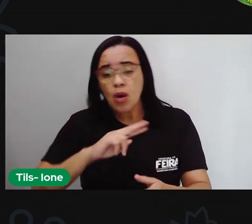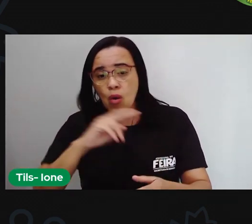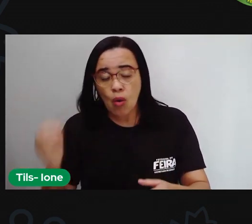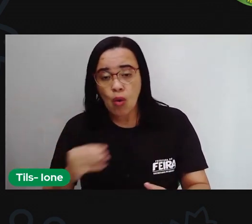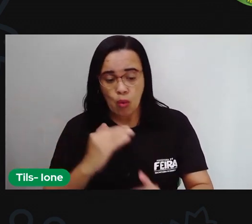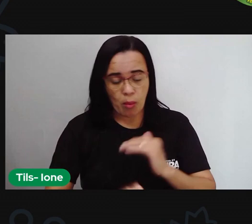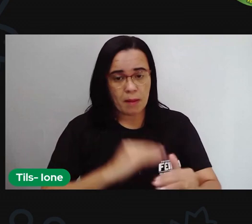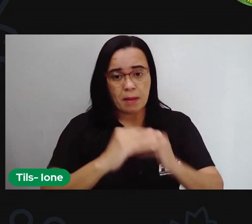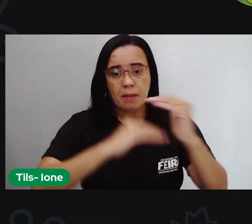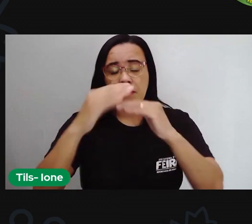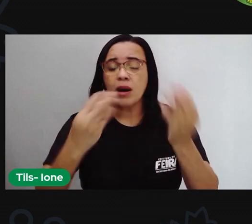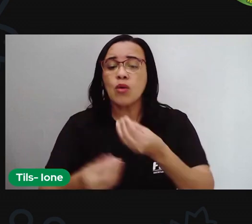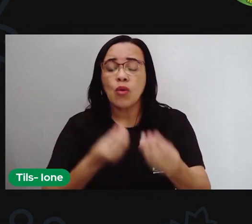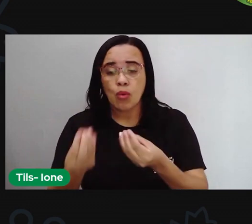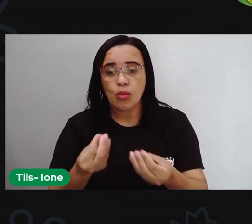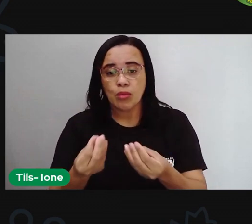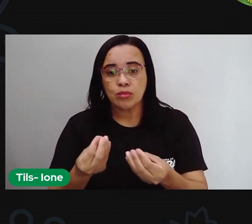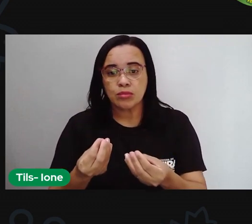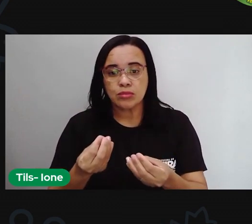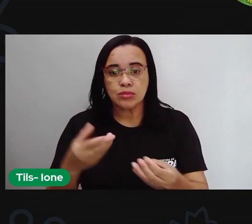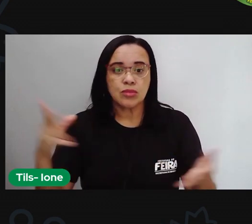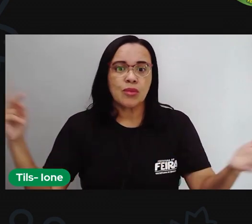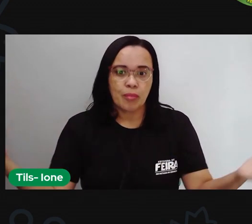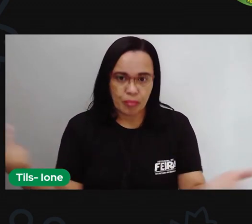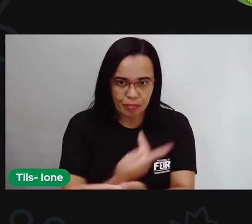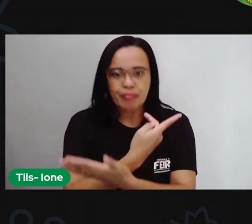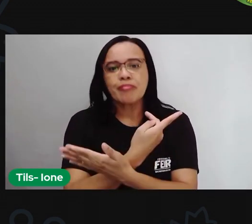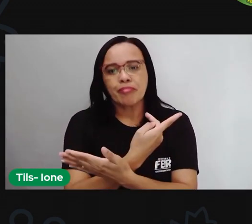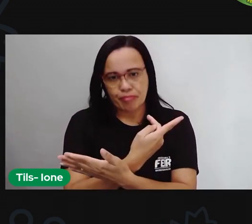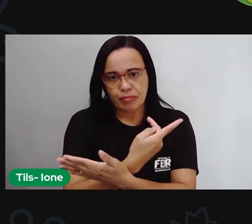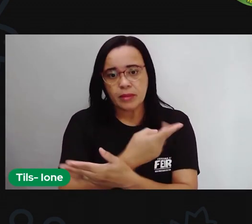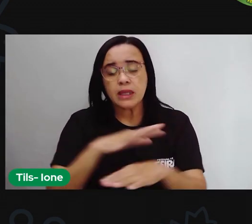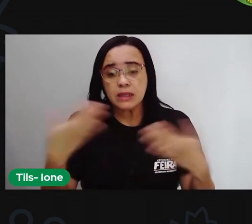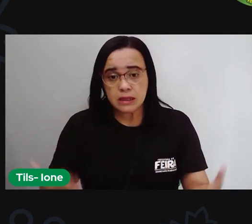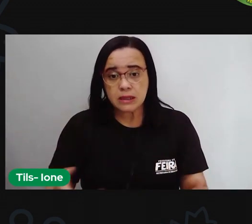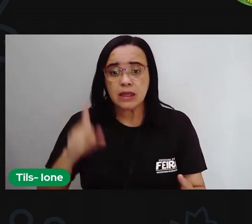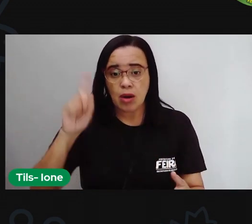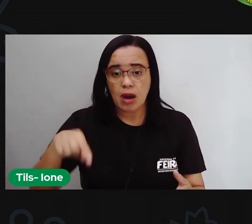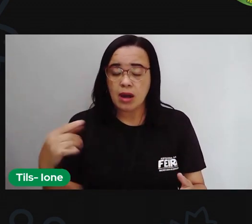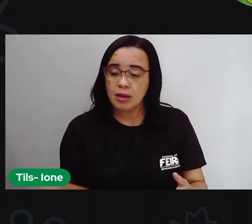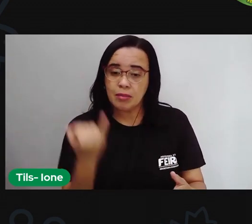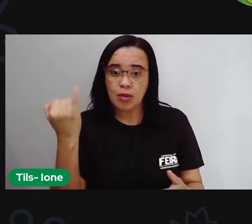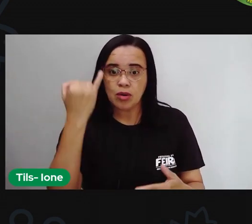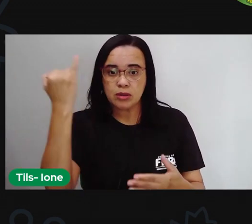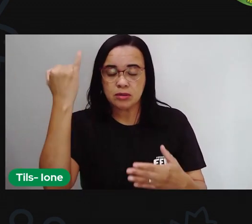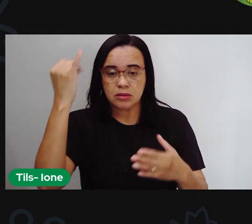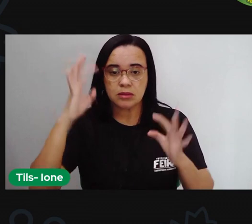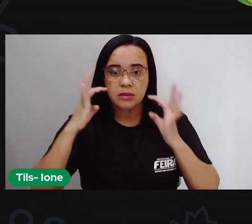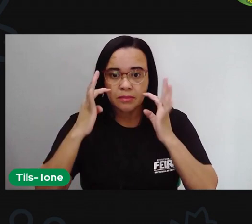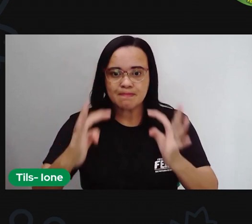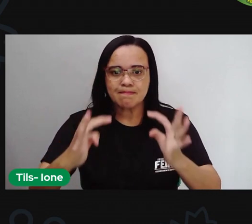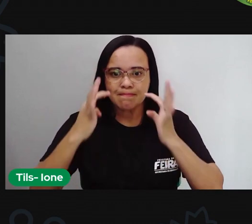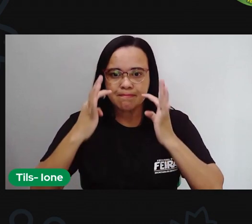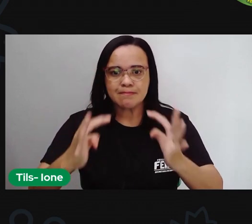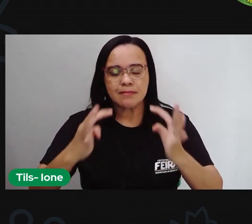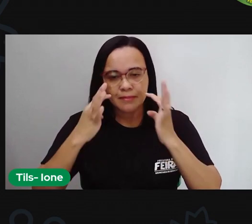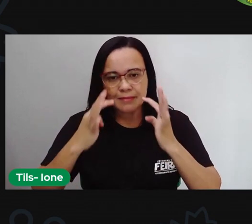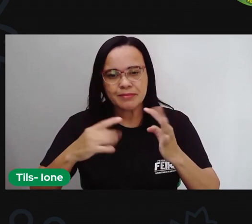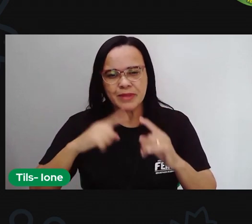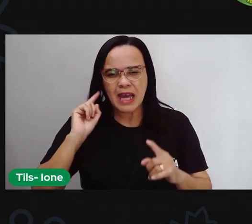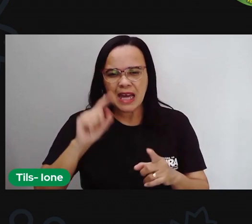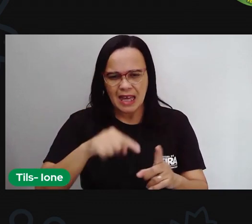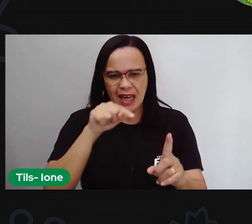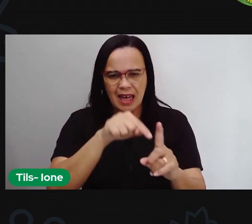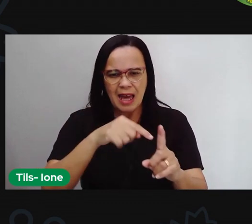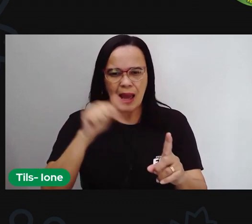também né na sua vida então é muito importante ter essa atenção certo quando a mãe de Mariana diz aí cuidado